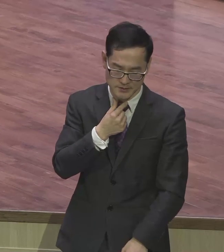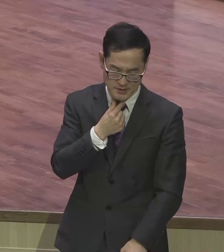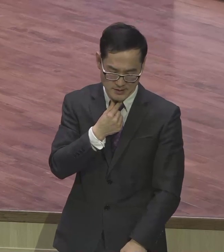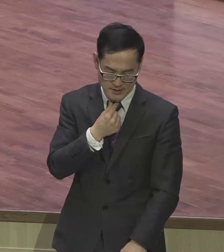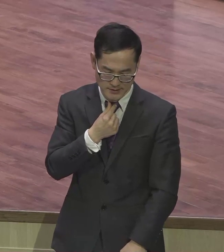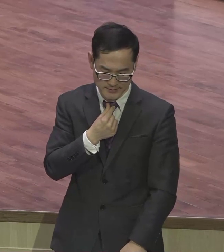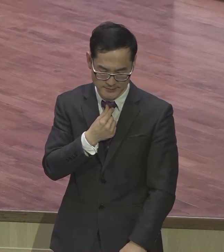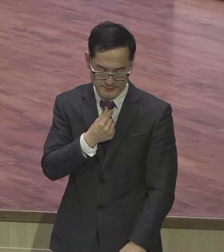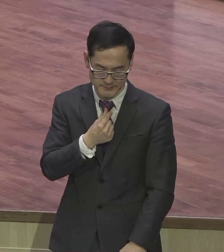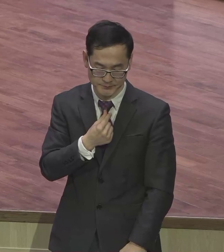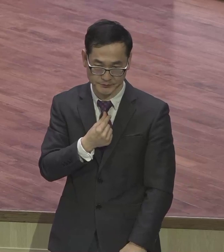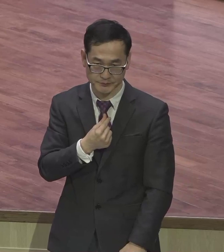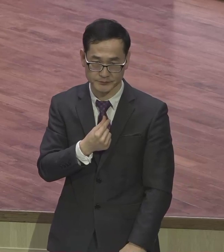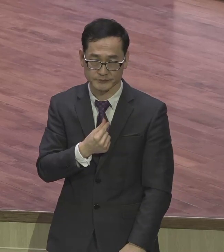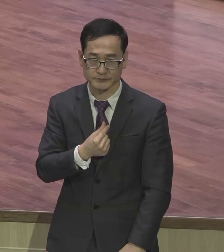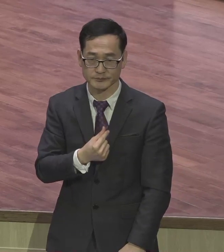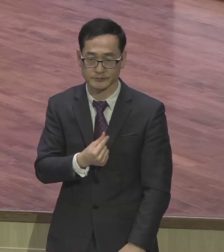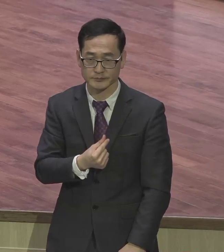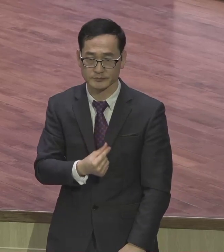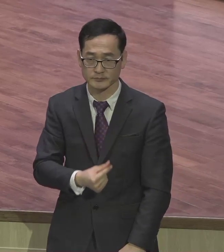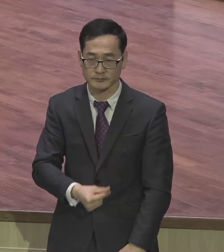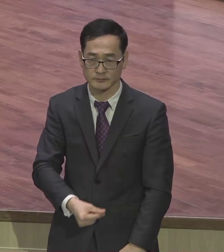단 하루를 살아도